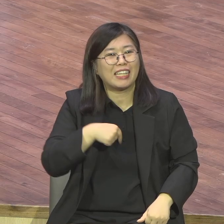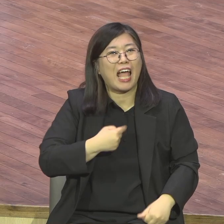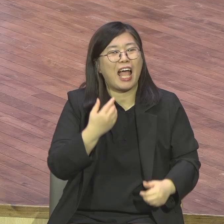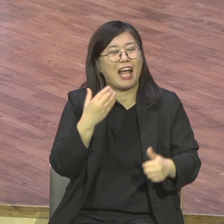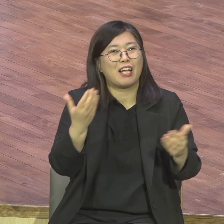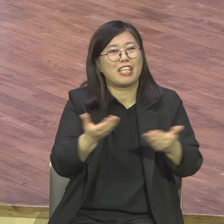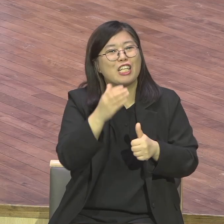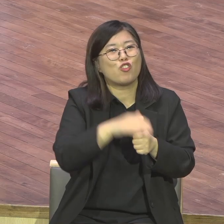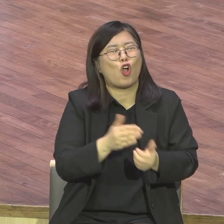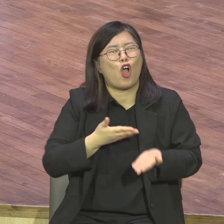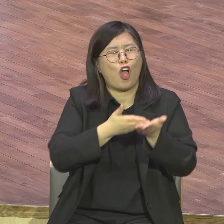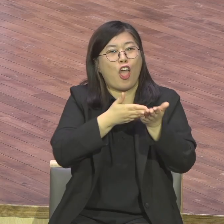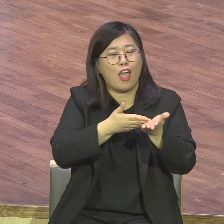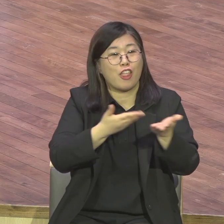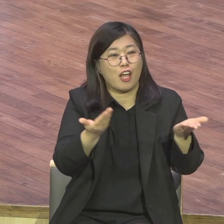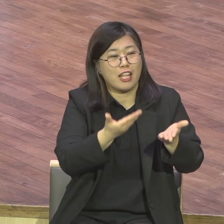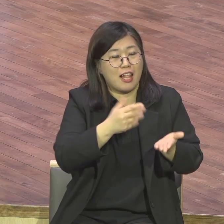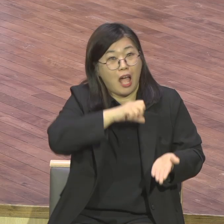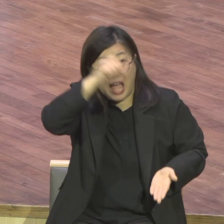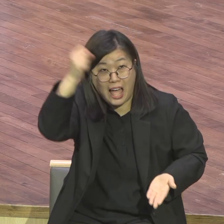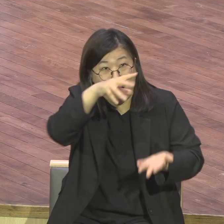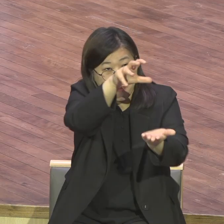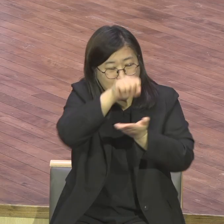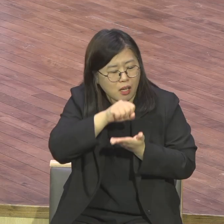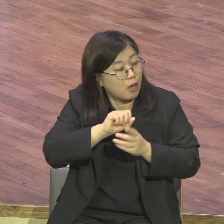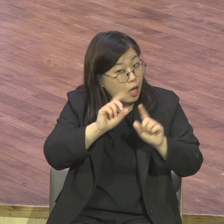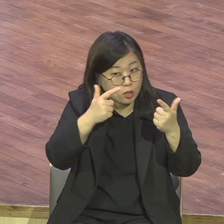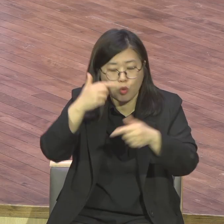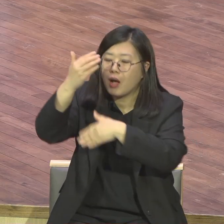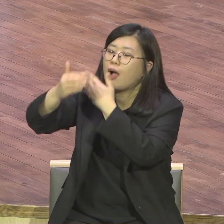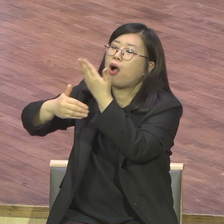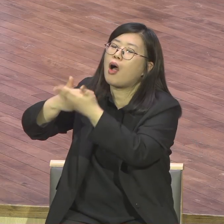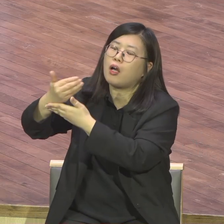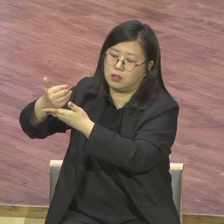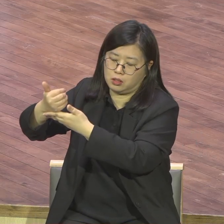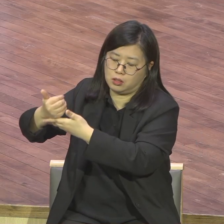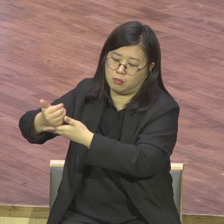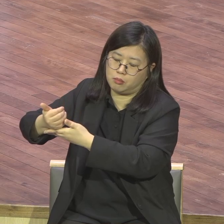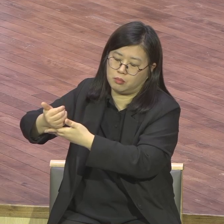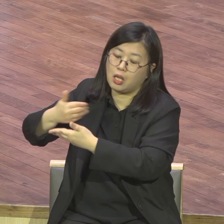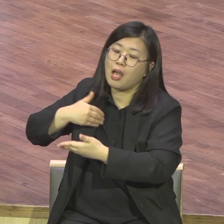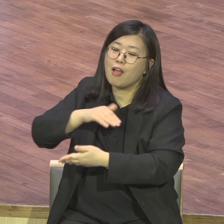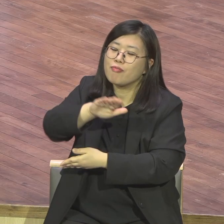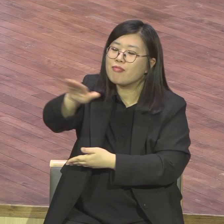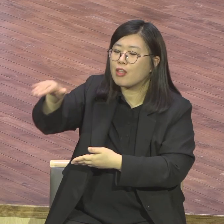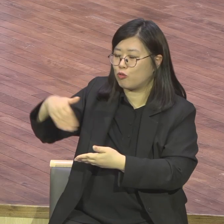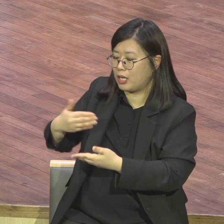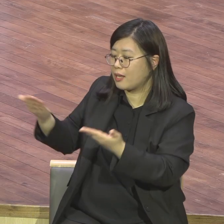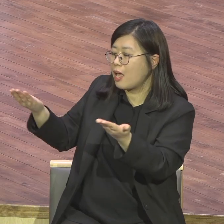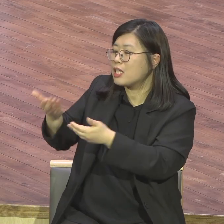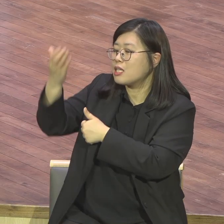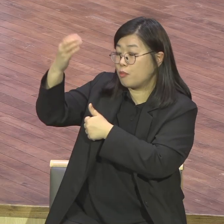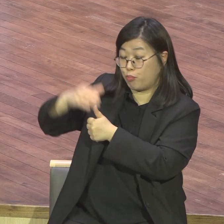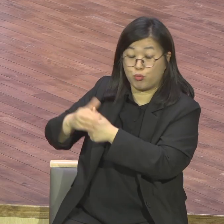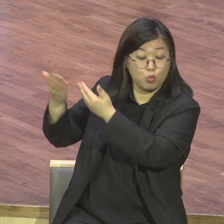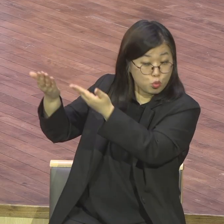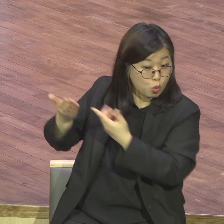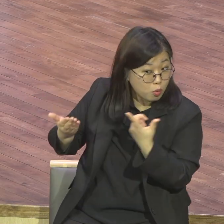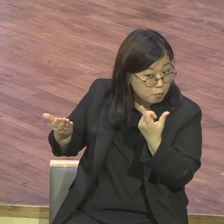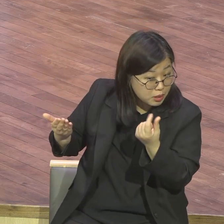이삼 칠날 오천 종족 살리는 은약 여정 가는 모든 중직자 되도록 그래서